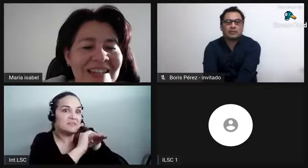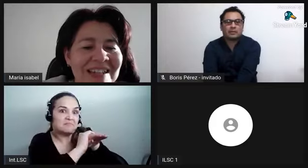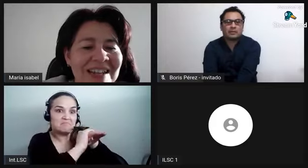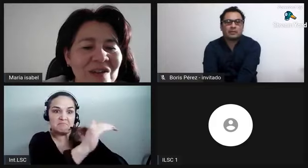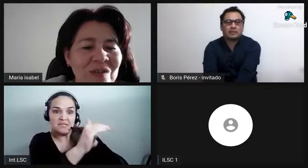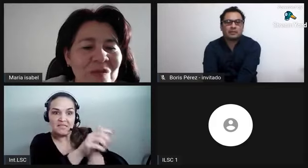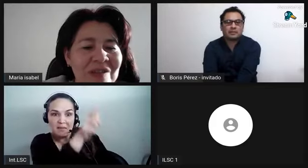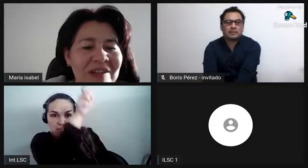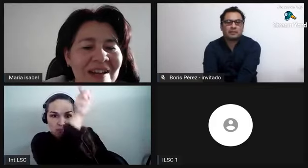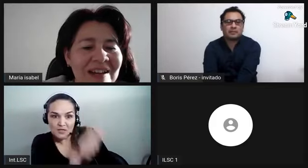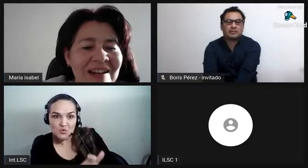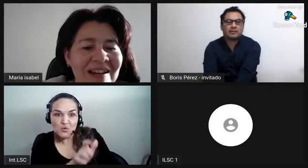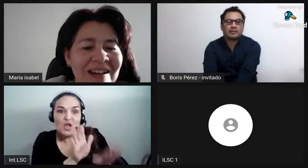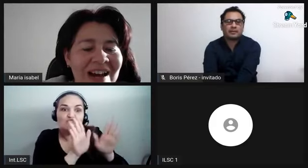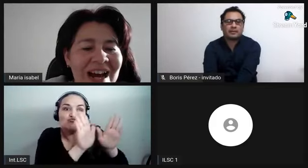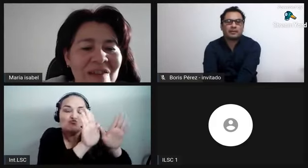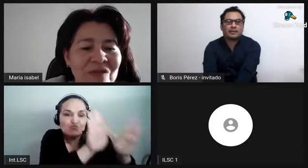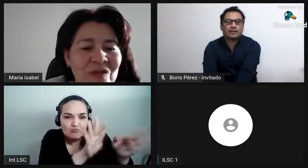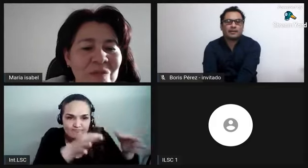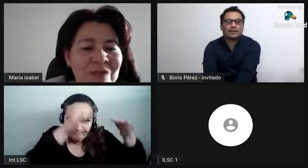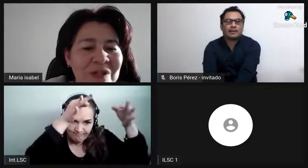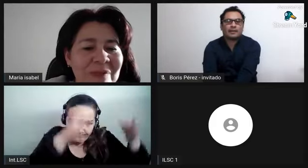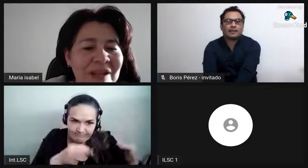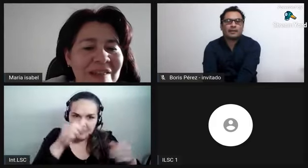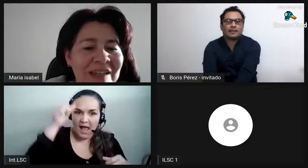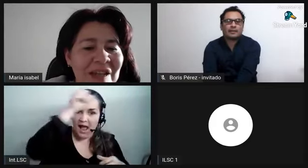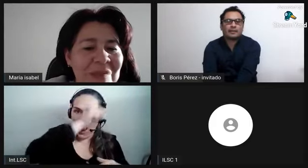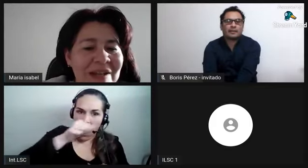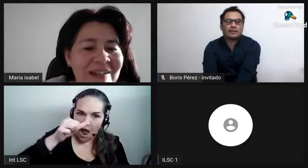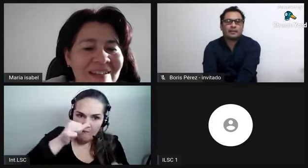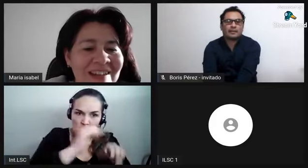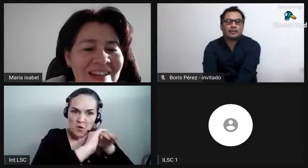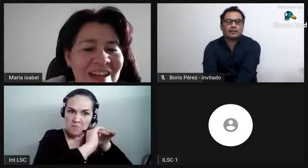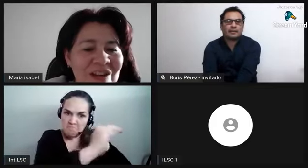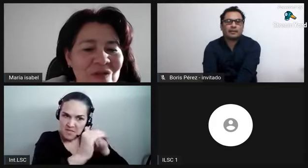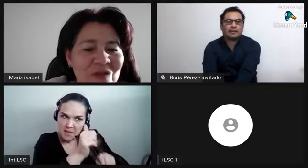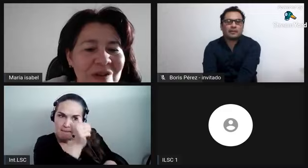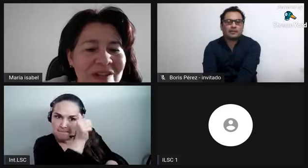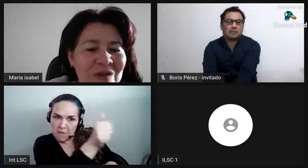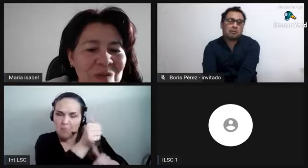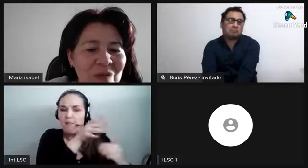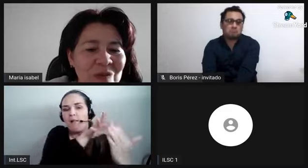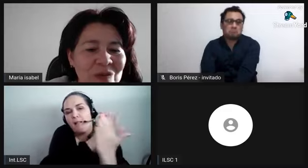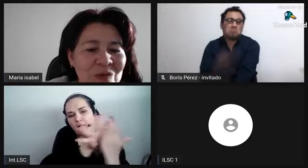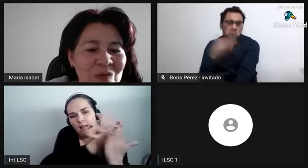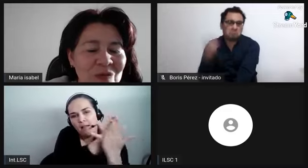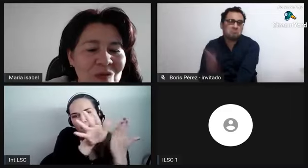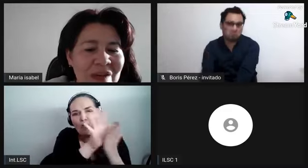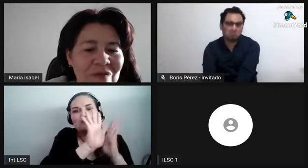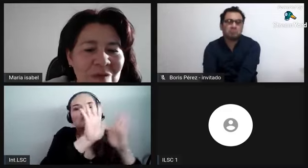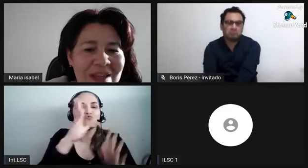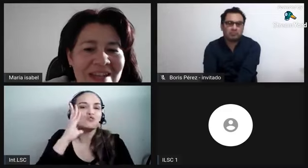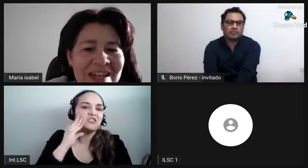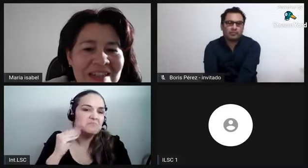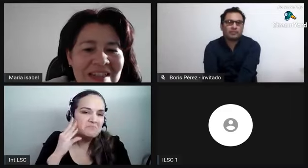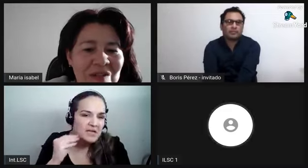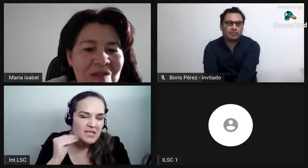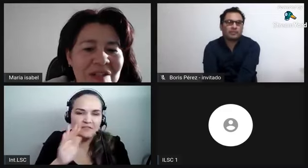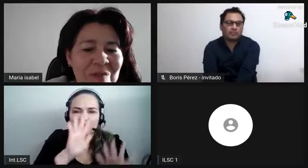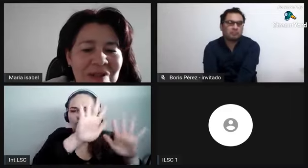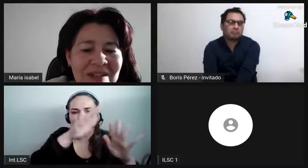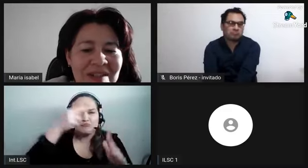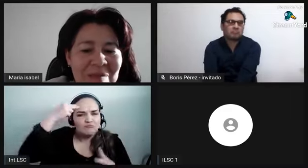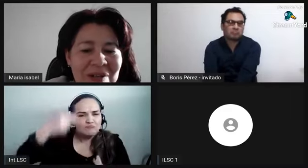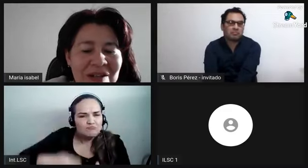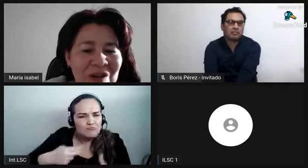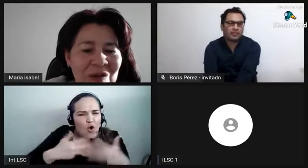de la comunidad afro, pues para que también ellos nos comenten un poco de su estructura de forma directa,